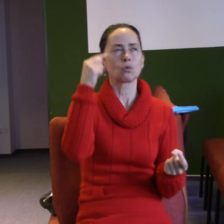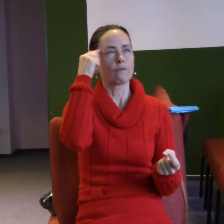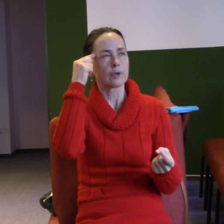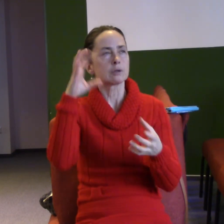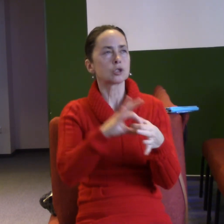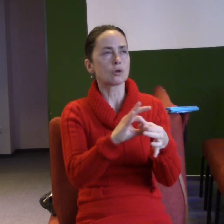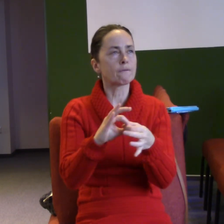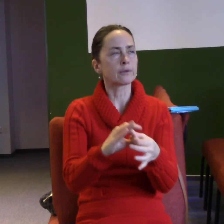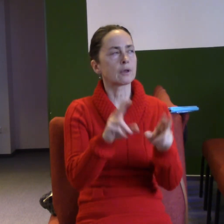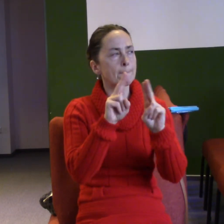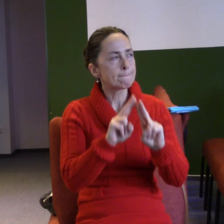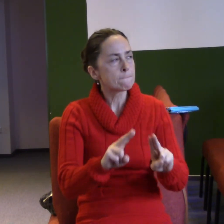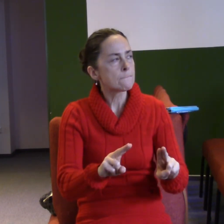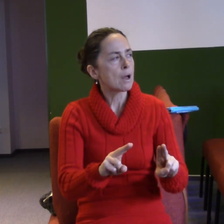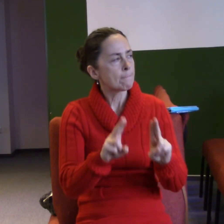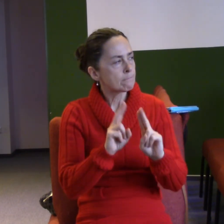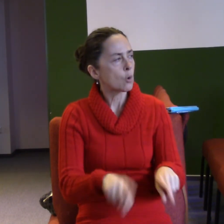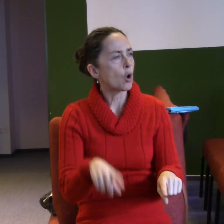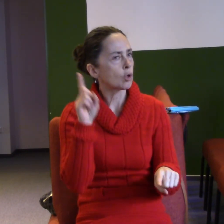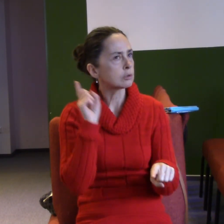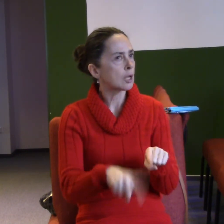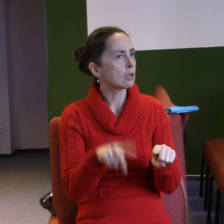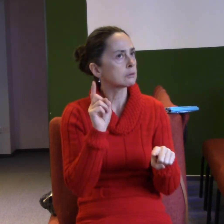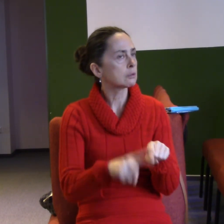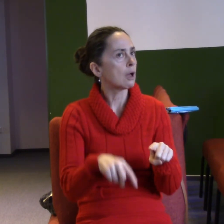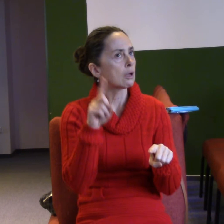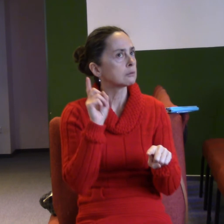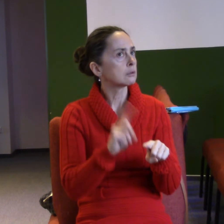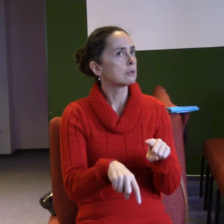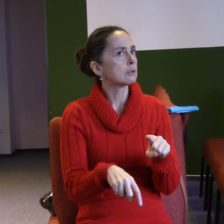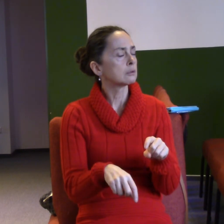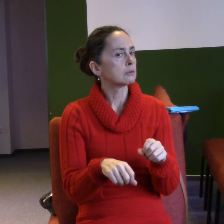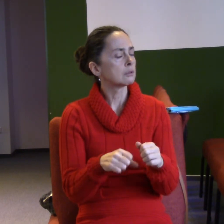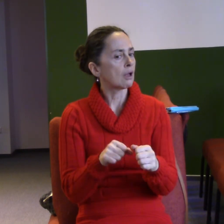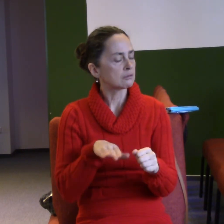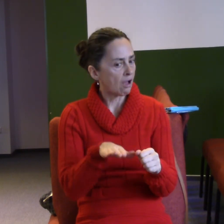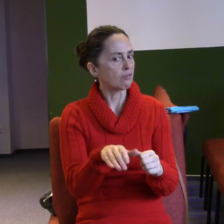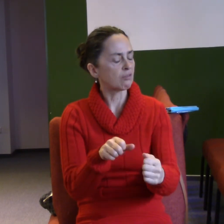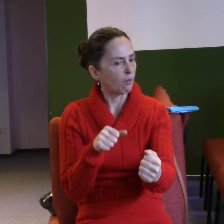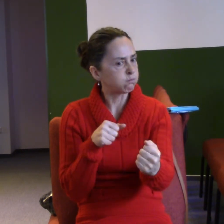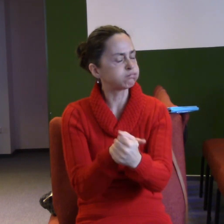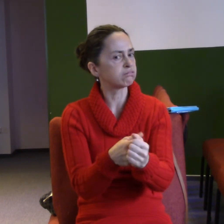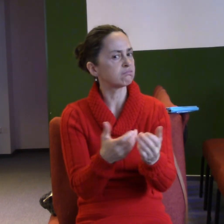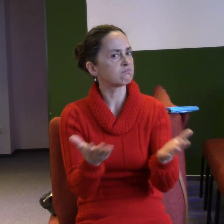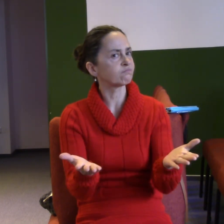co si všechno mohlo dostat a měl jsem radost z toho, jak jsem takový byl takový vnitřně rozveselený. prostě je to být nelogické.